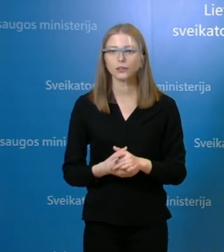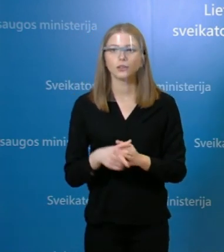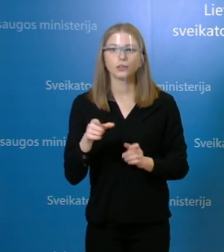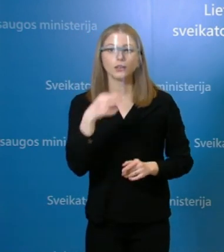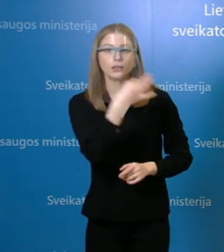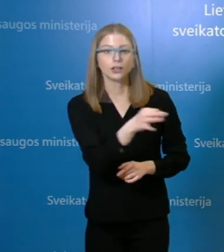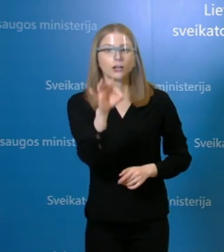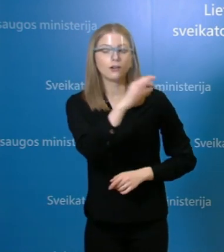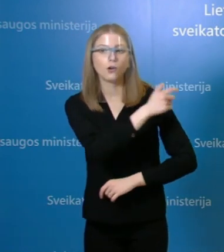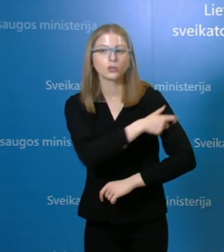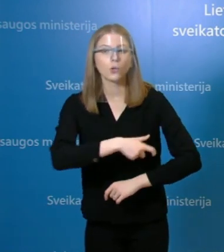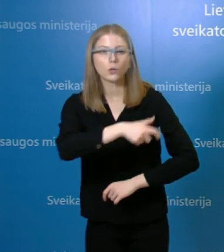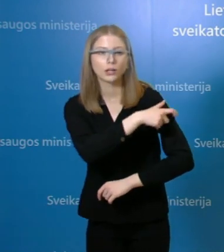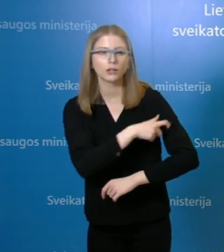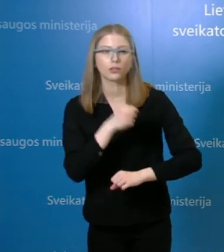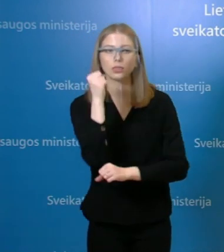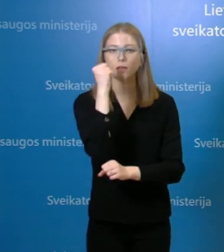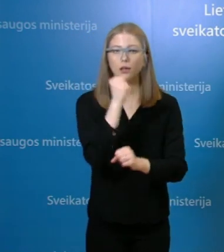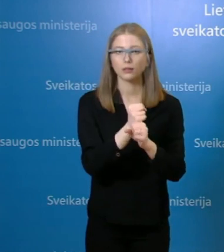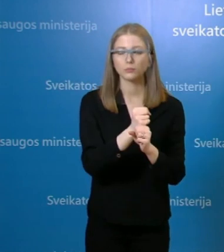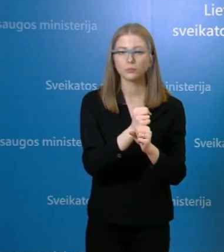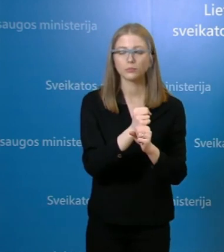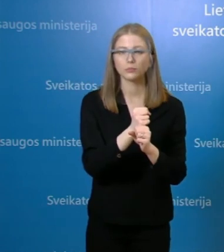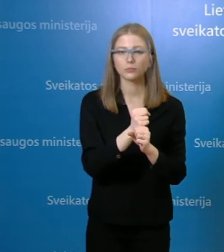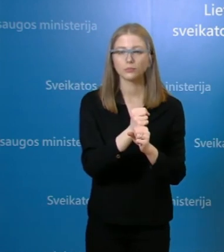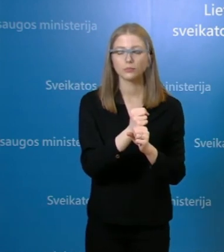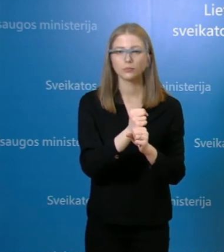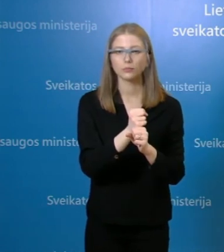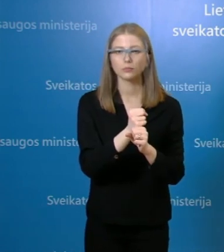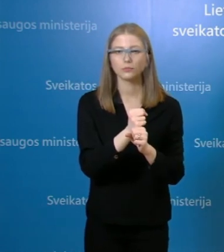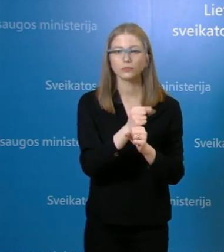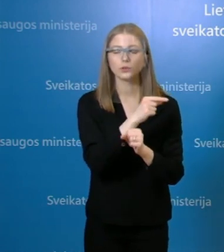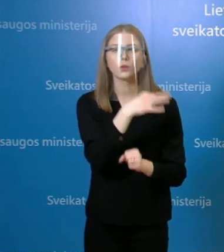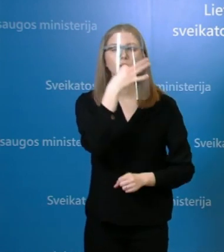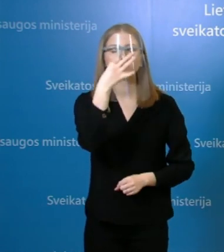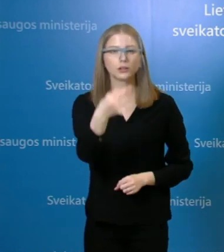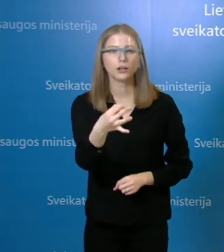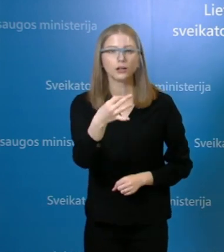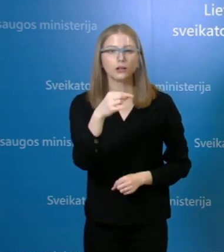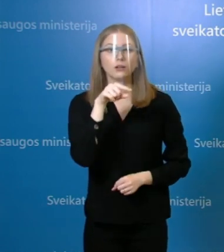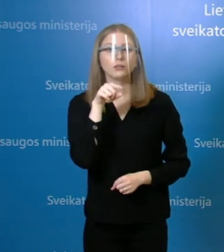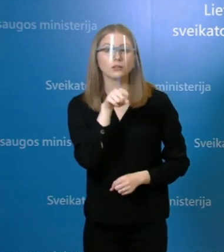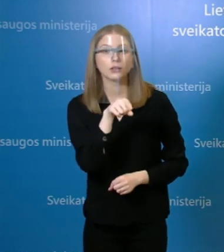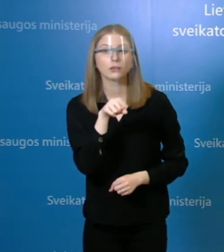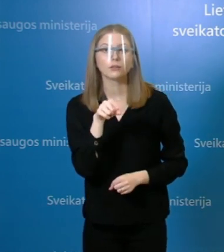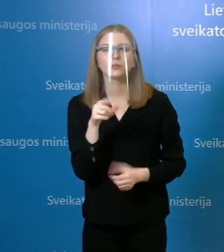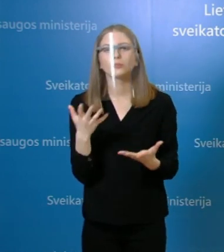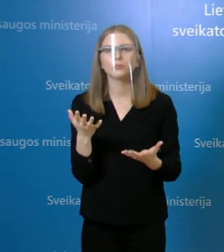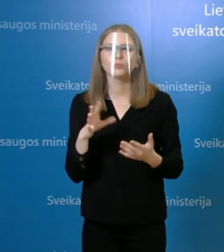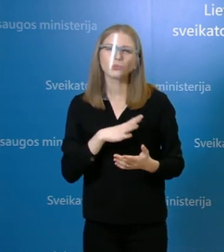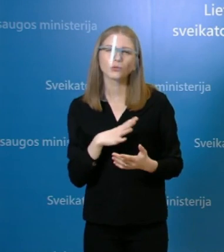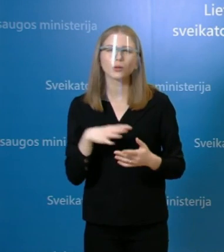slaugytojų, darbuotojų, kitai tariant, ar galėtumate pasakyti, jūs sakėt, neoficialiai aprinko jos buvo susitikusios, tai ar